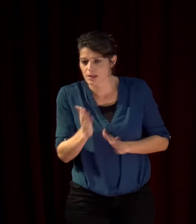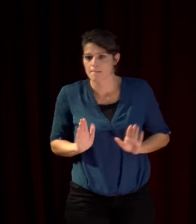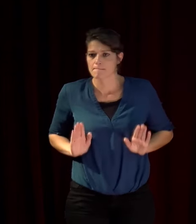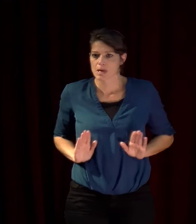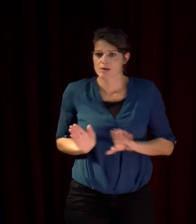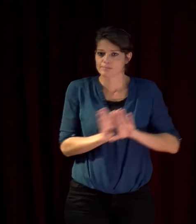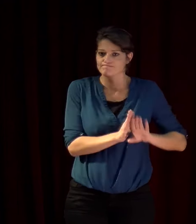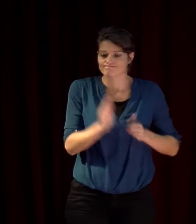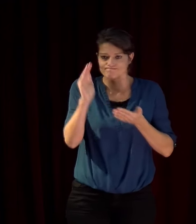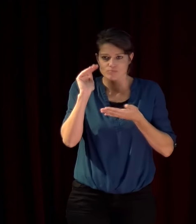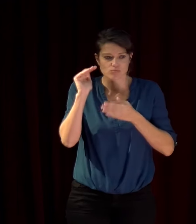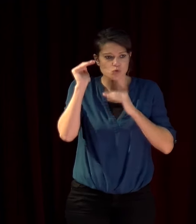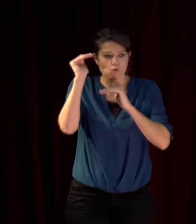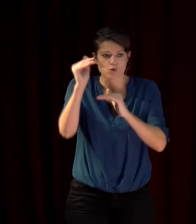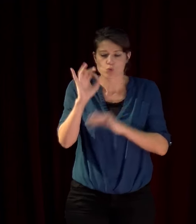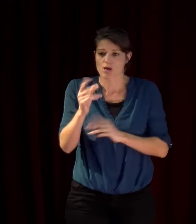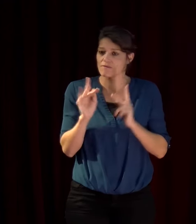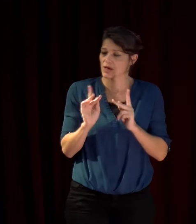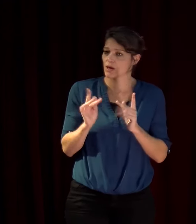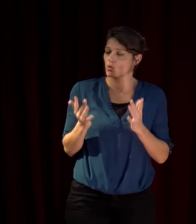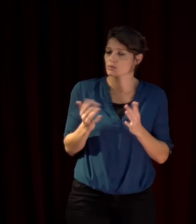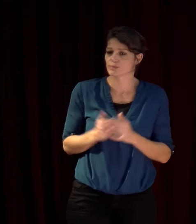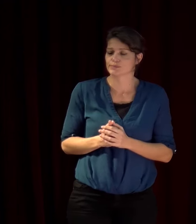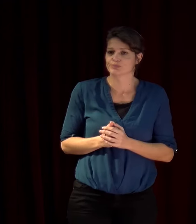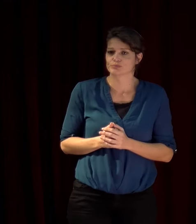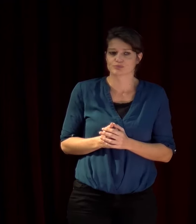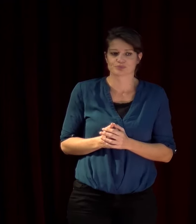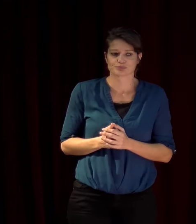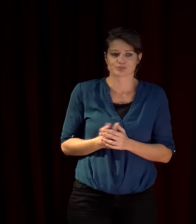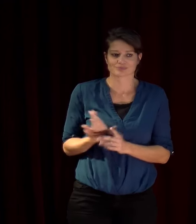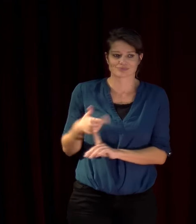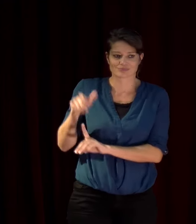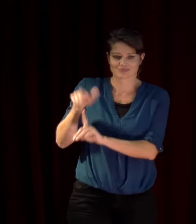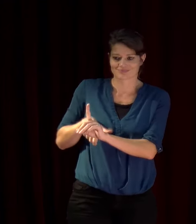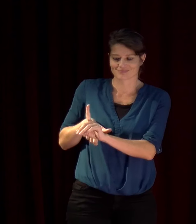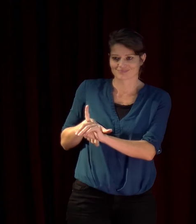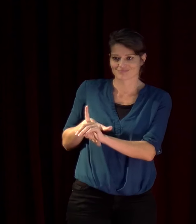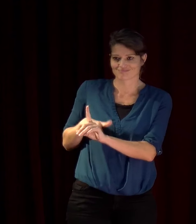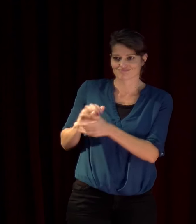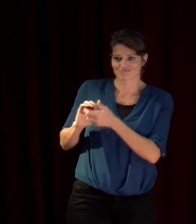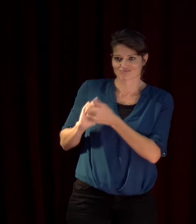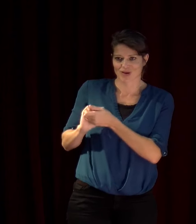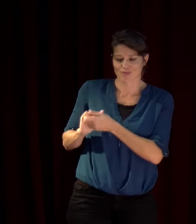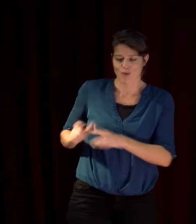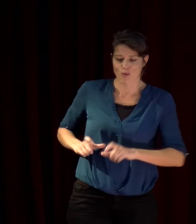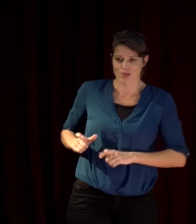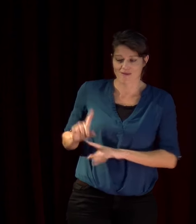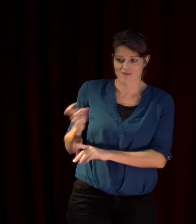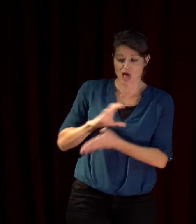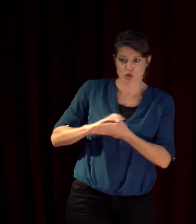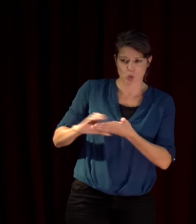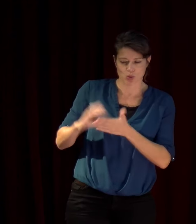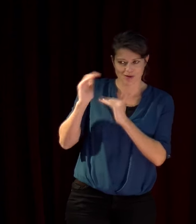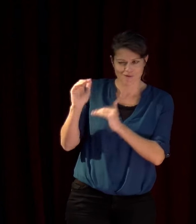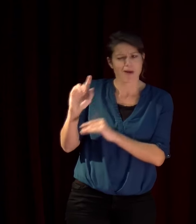les valeurs que je partage avec avec un camarade qui vient de Toulouse mais ce n pas parce qu'il vient de Toulouse mais